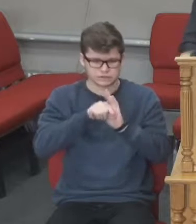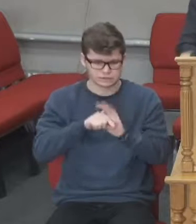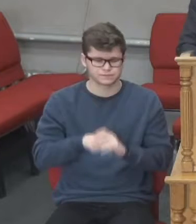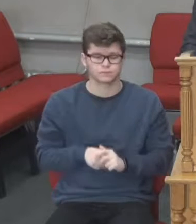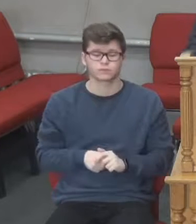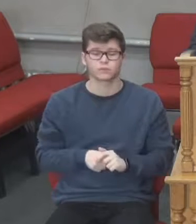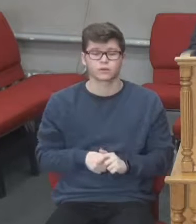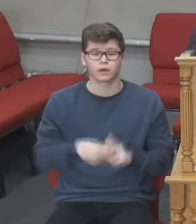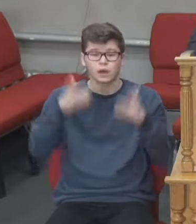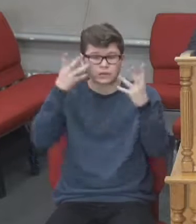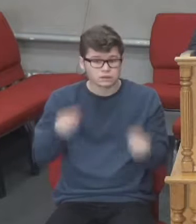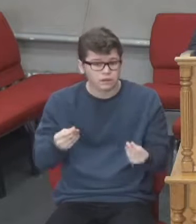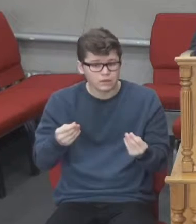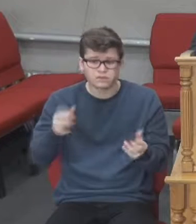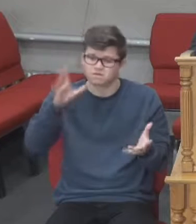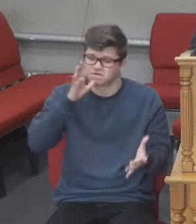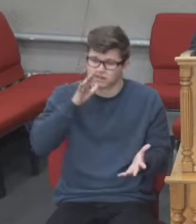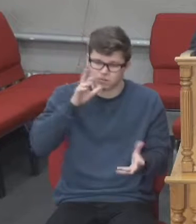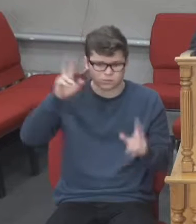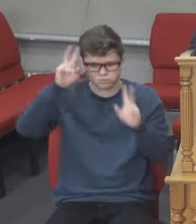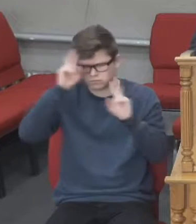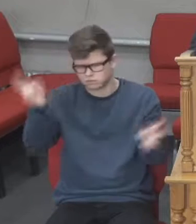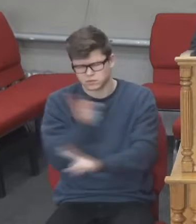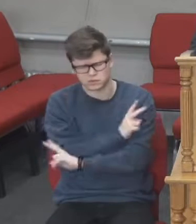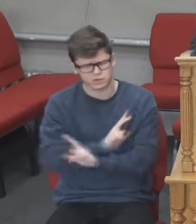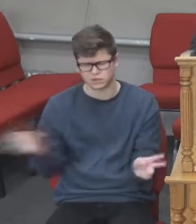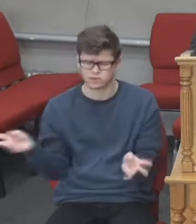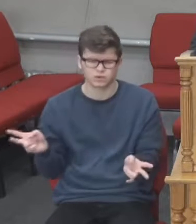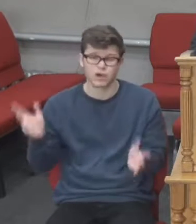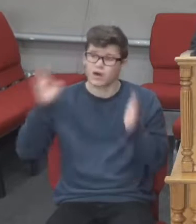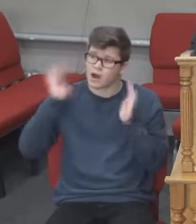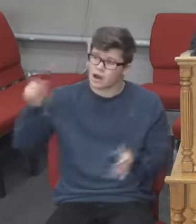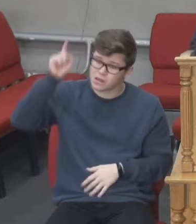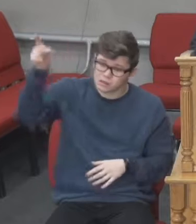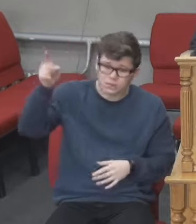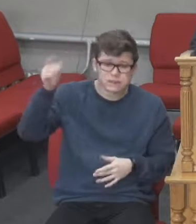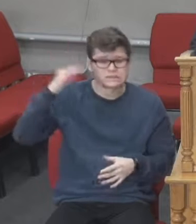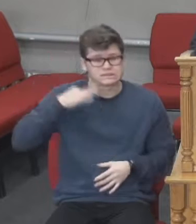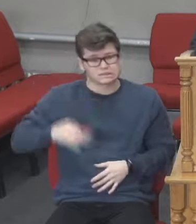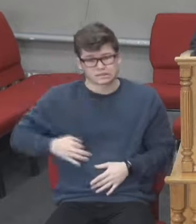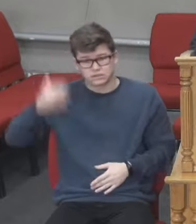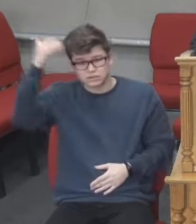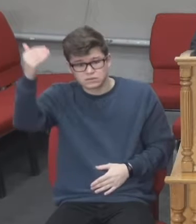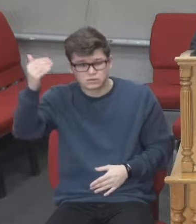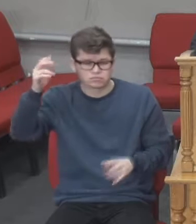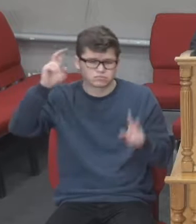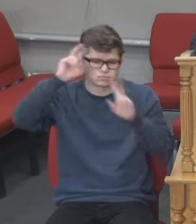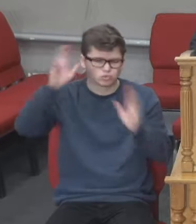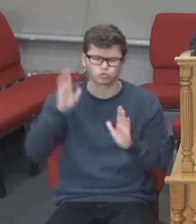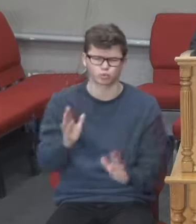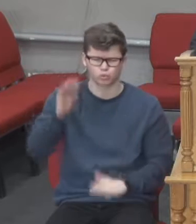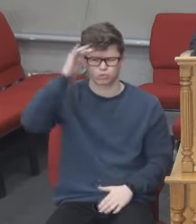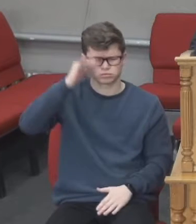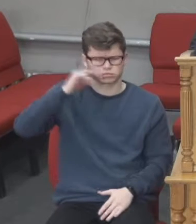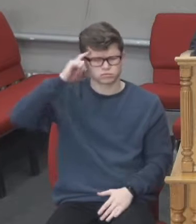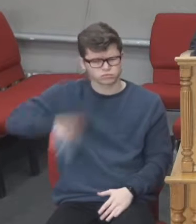А про день той і годину не знає ніхто. Ані анголи небесні, ані син, лише сам Отець.